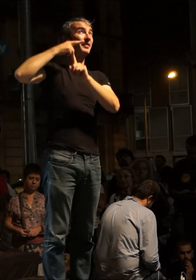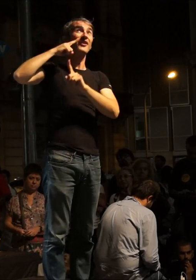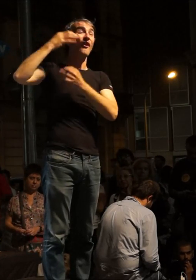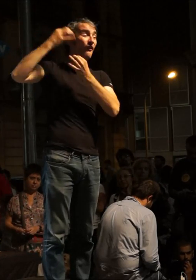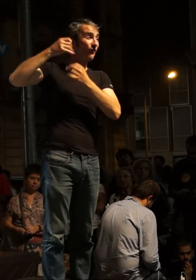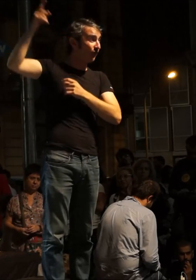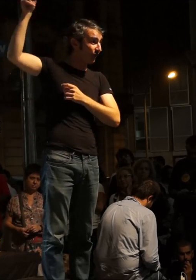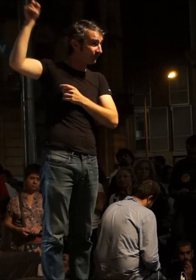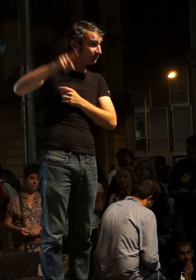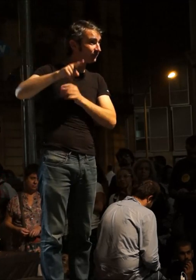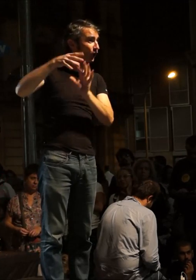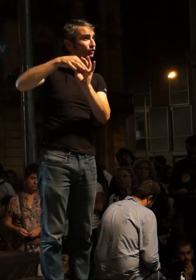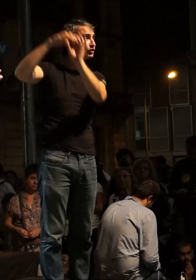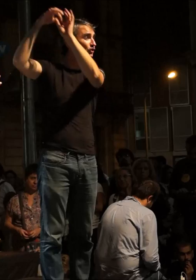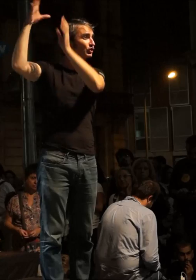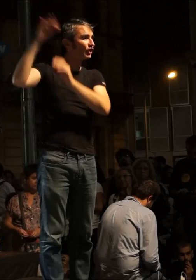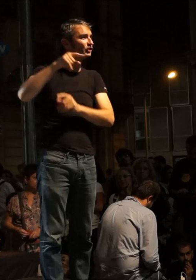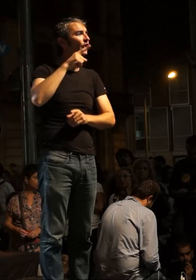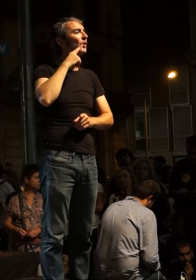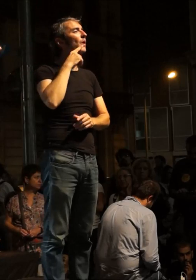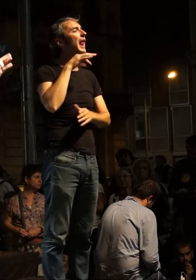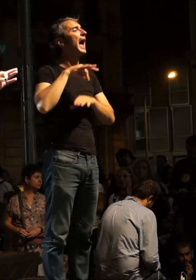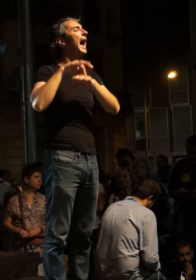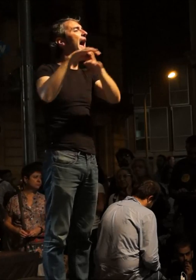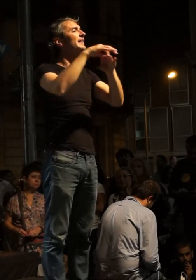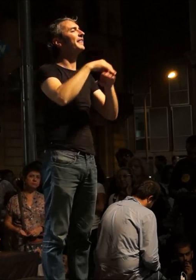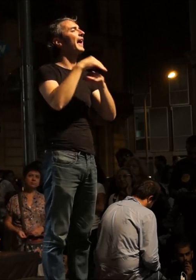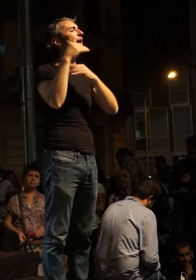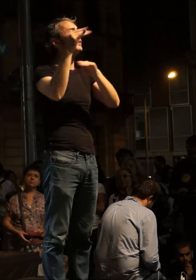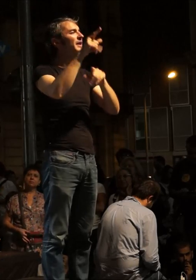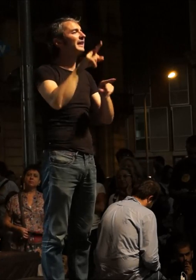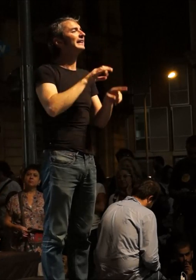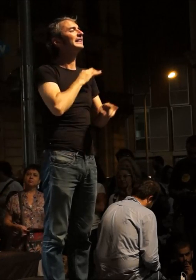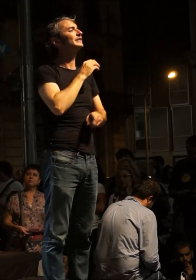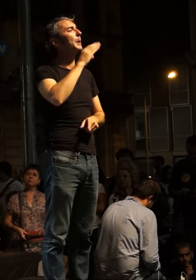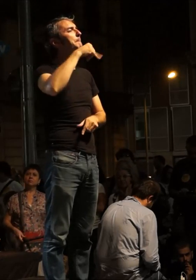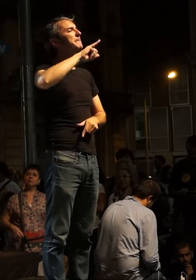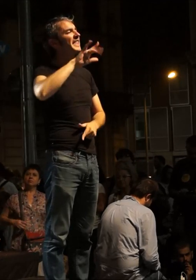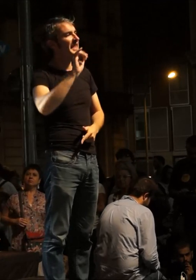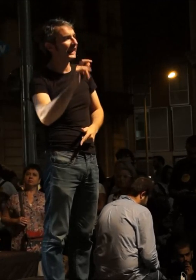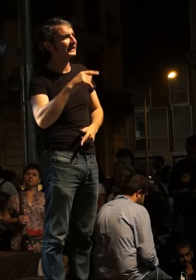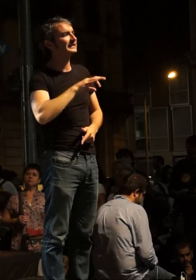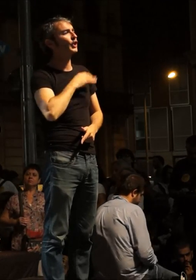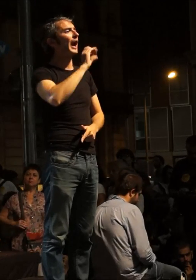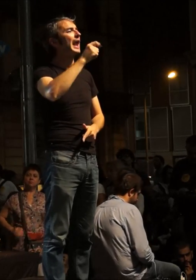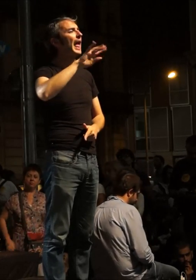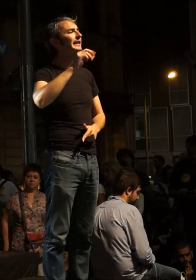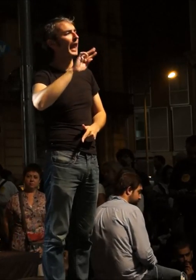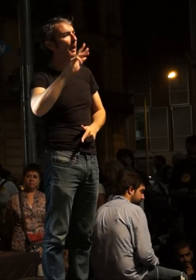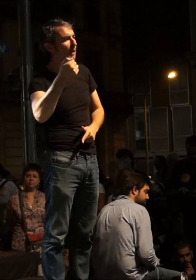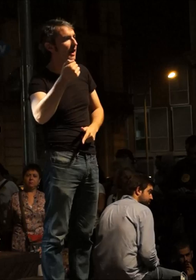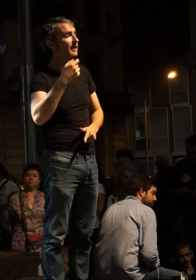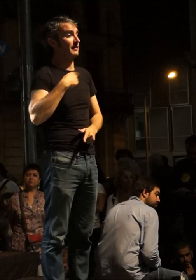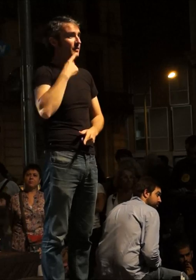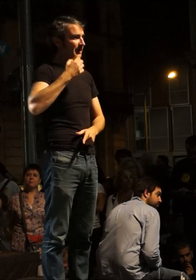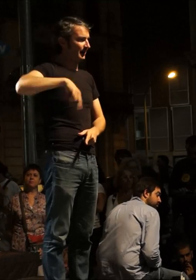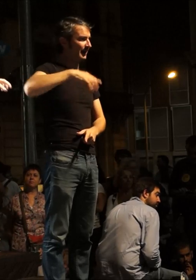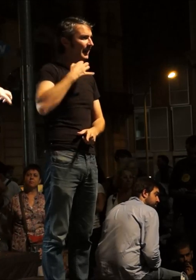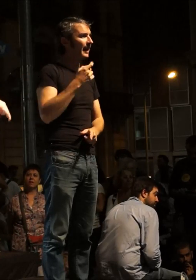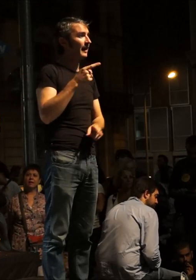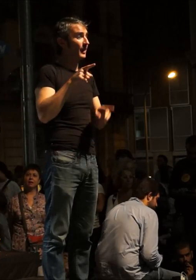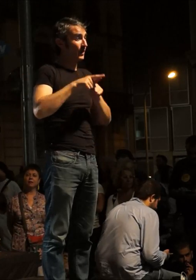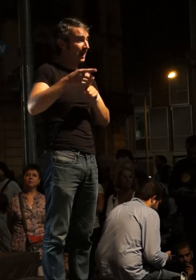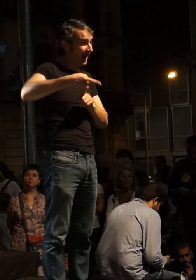han estat l'agència immobiliària del senyor Feiner i del senyor Calatrava, que aquestes institucions han aconseguit